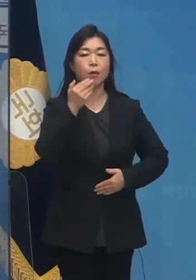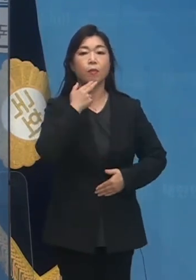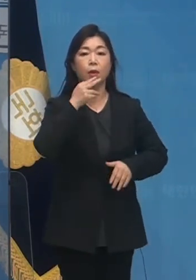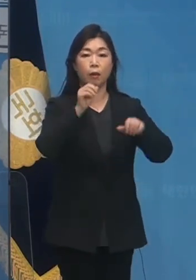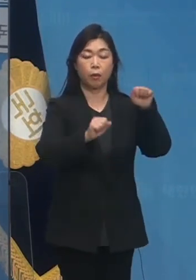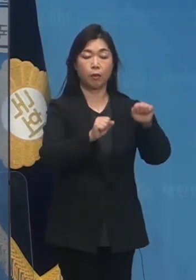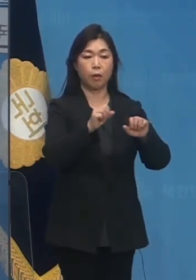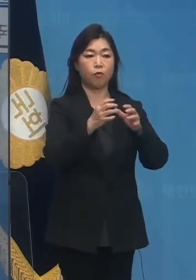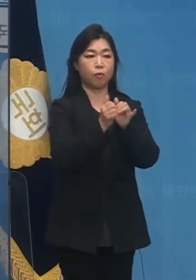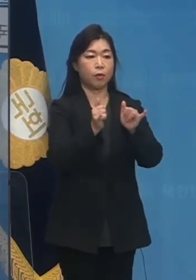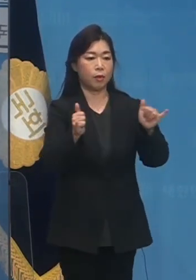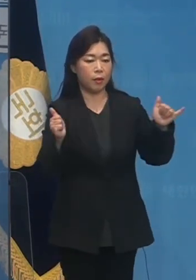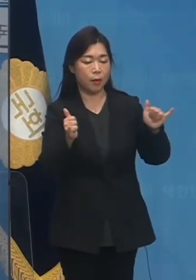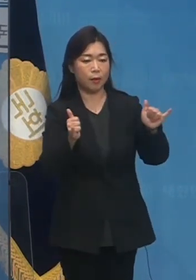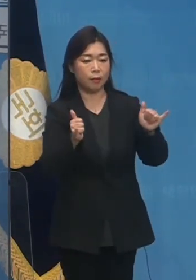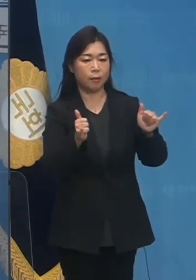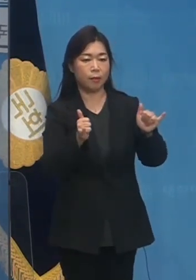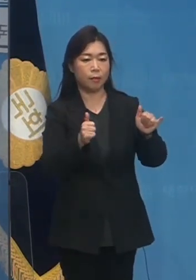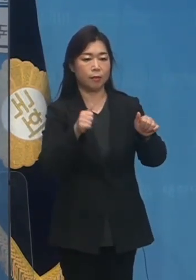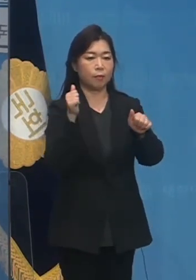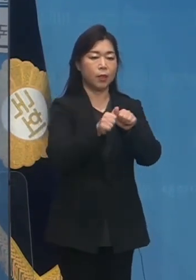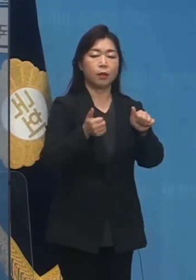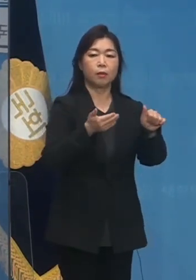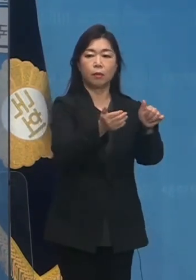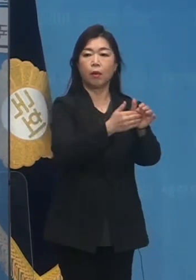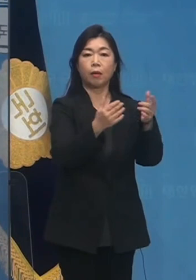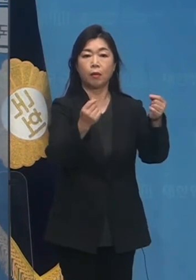국민적 일침이 가해졌습니다.